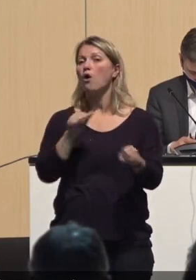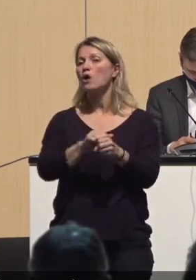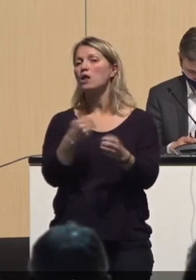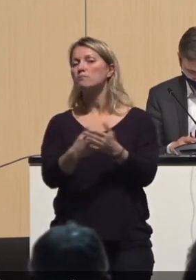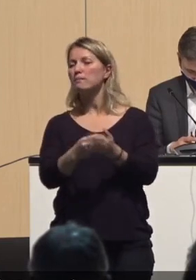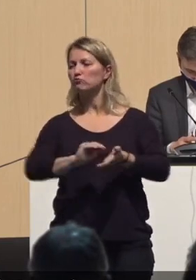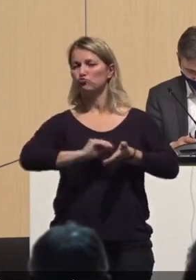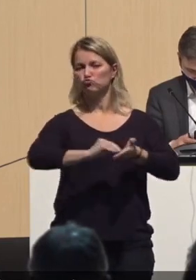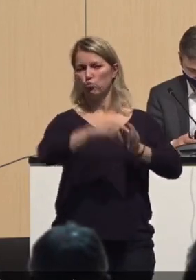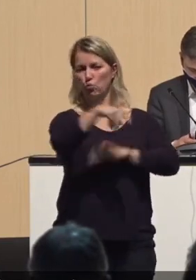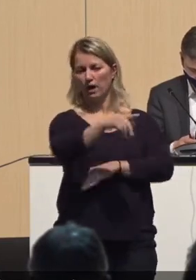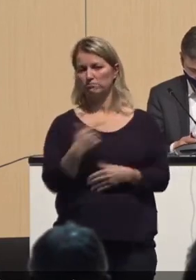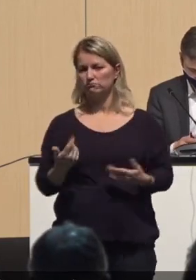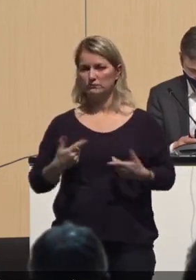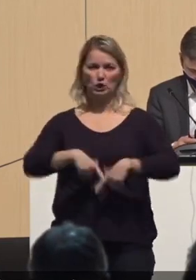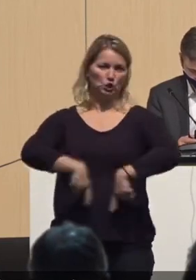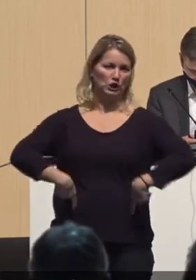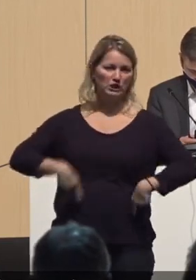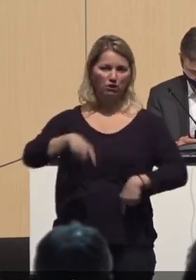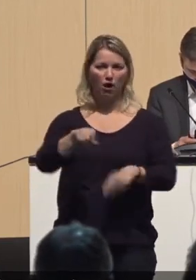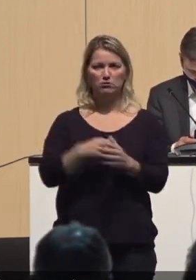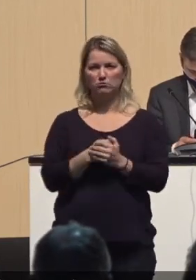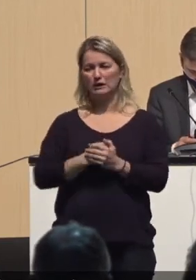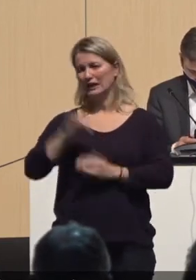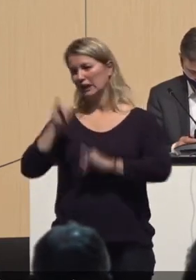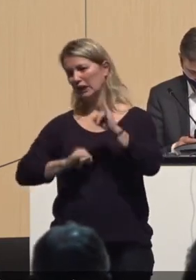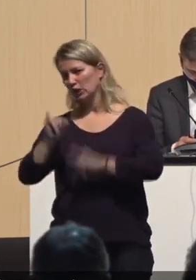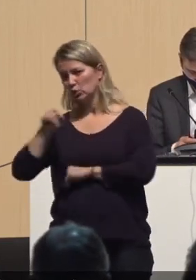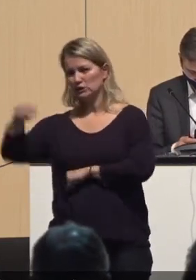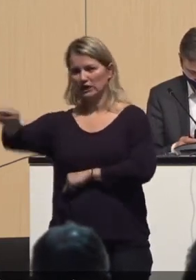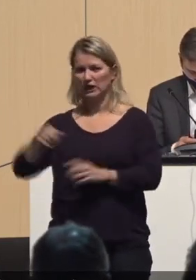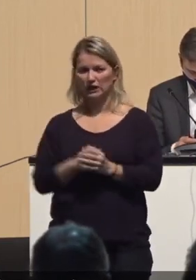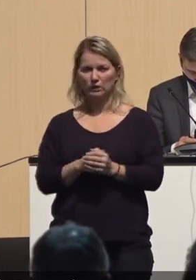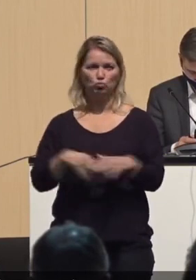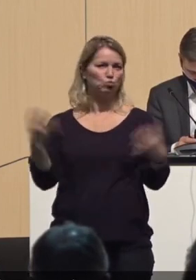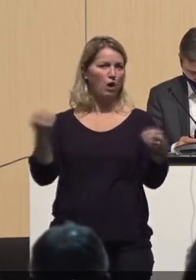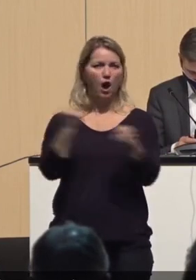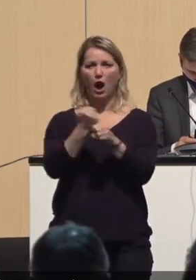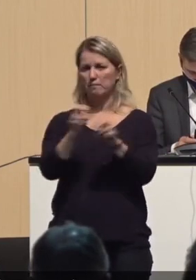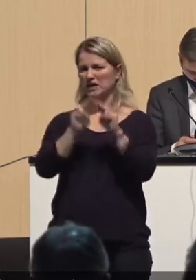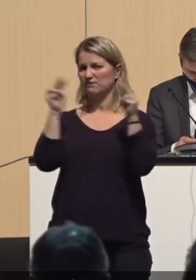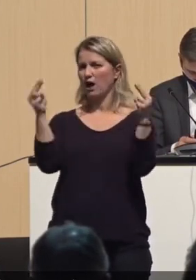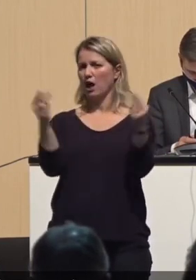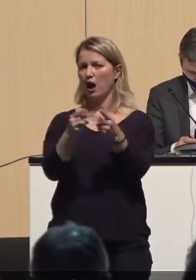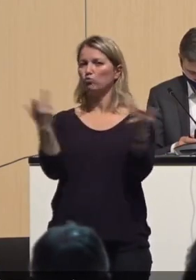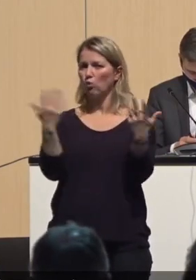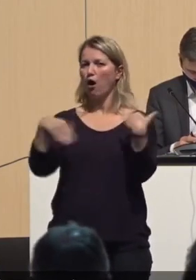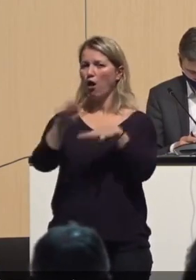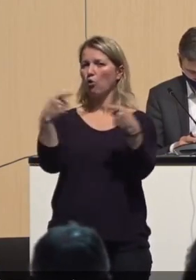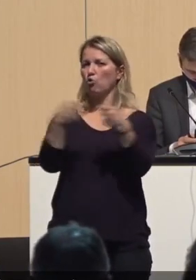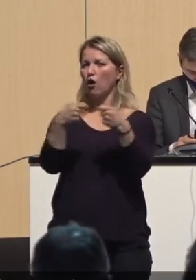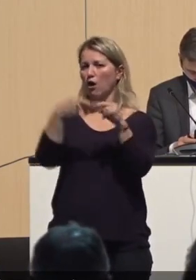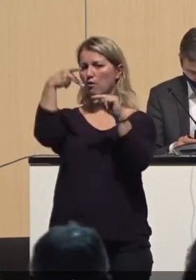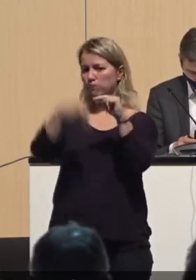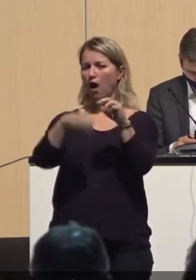und die Kitas. Wir könnten die Industrie nehmen und die ganze Arbeitswelt. Wir könnten den ÖPNV